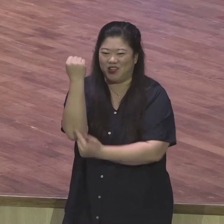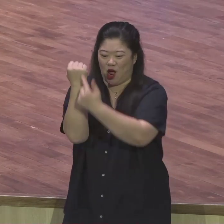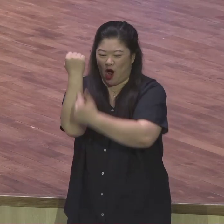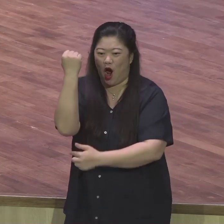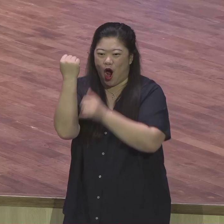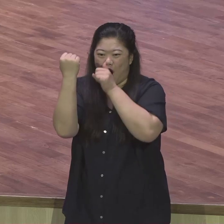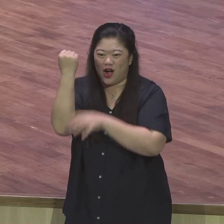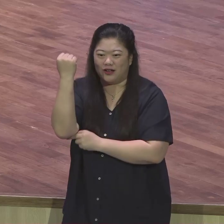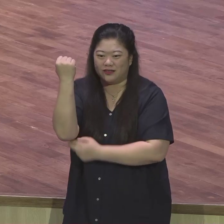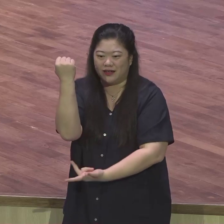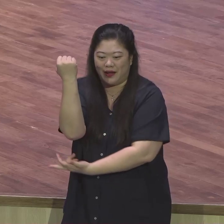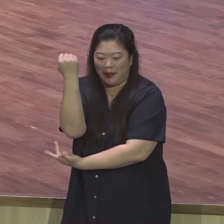절대주권 믿지 않아요.